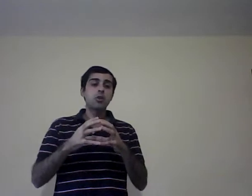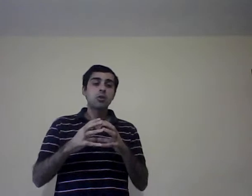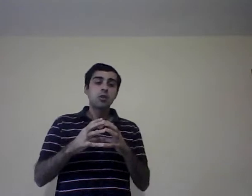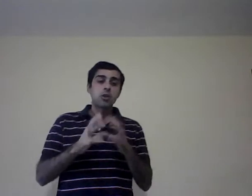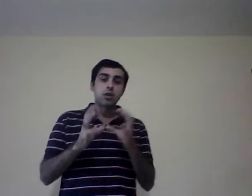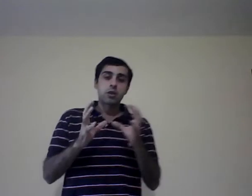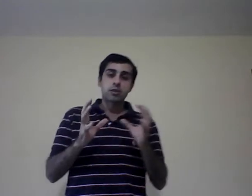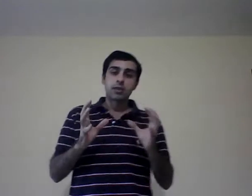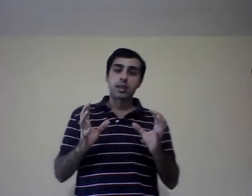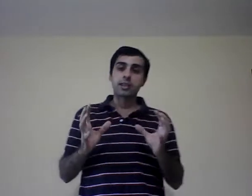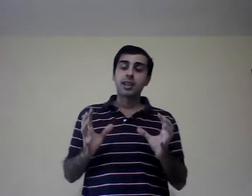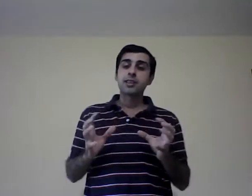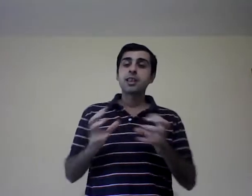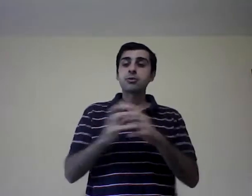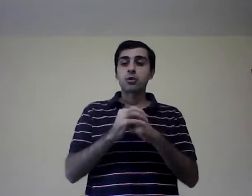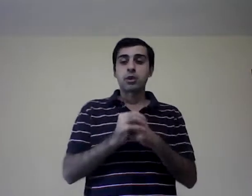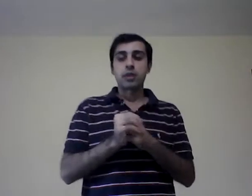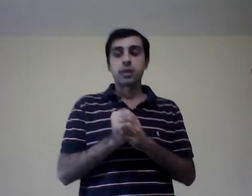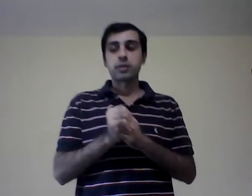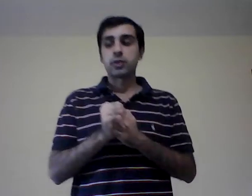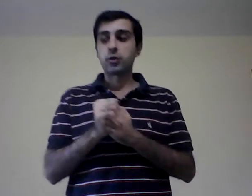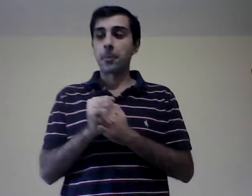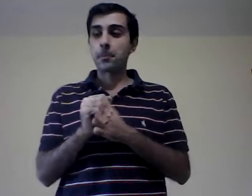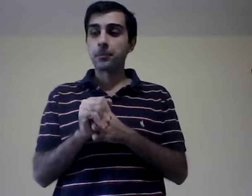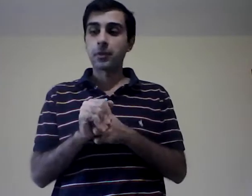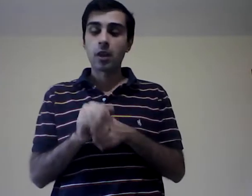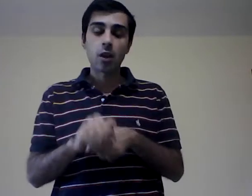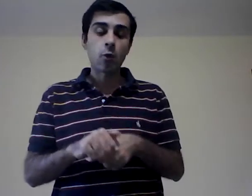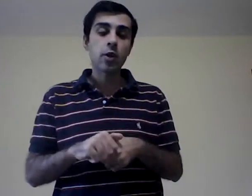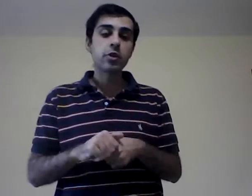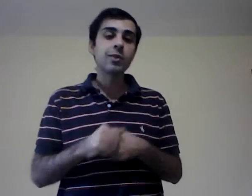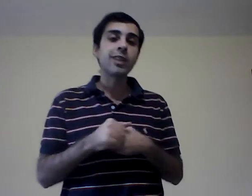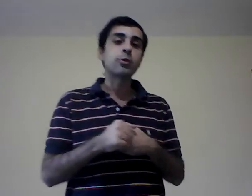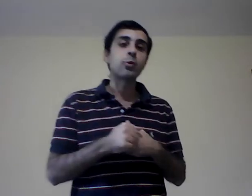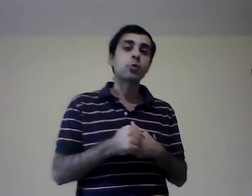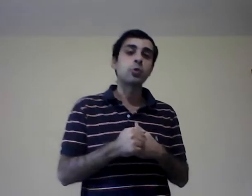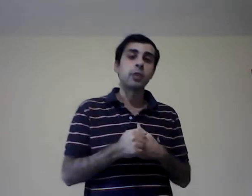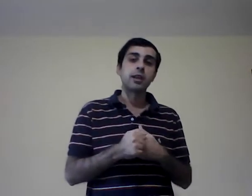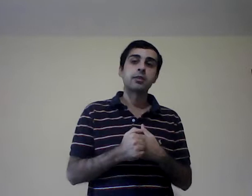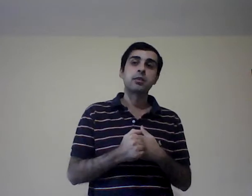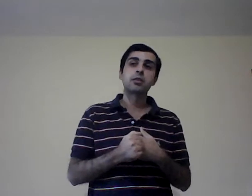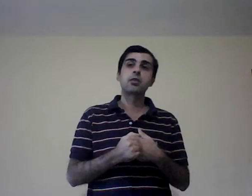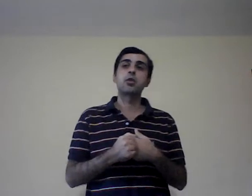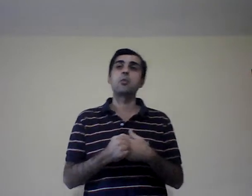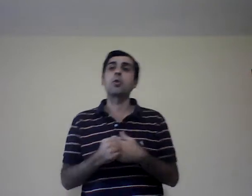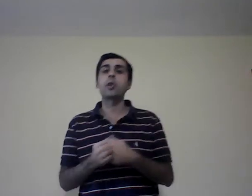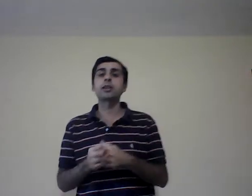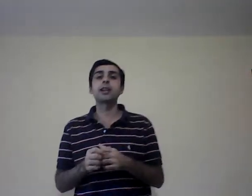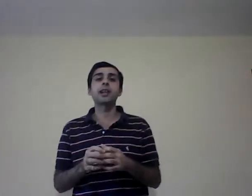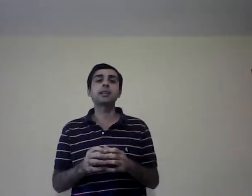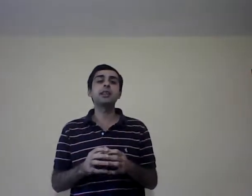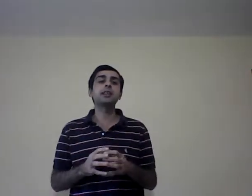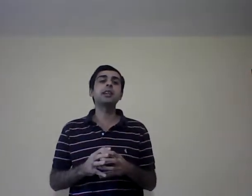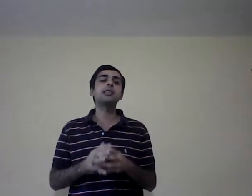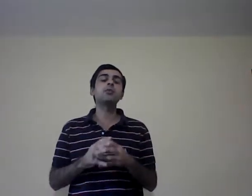están dentro de la organización. Luego, tiene una estructura, como cuarta característica, tiene una